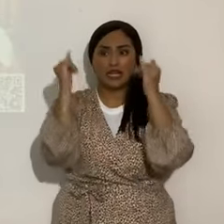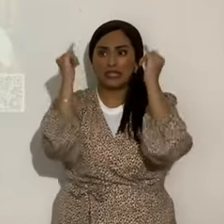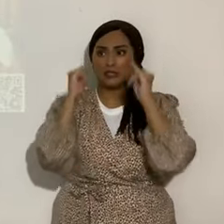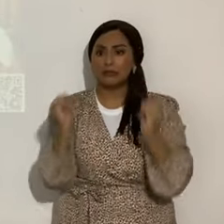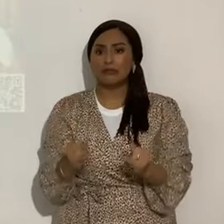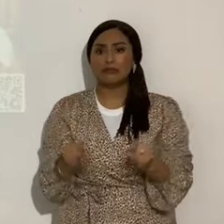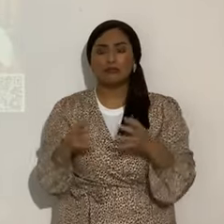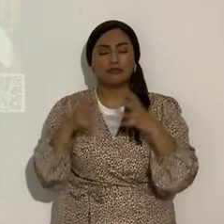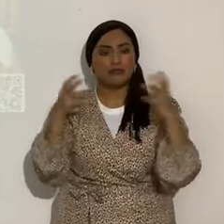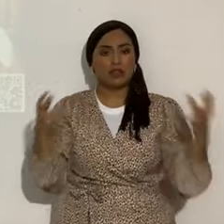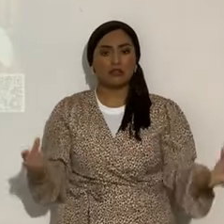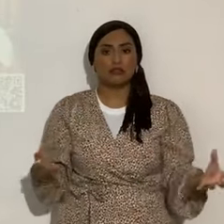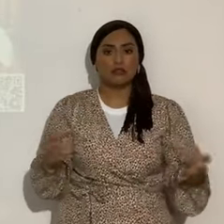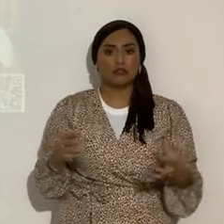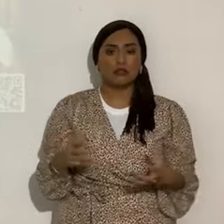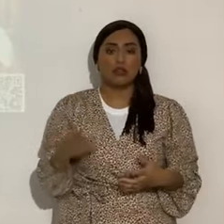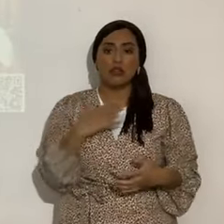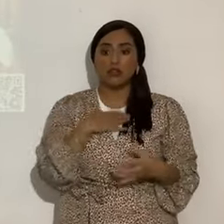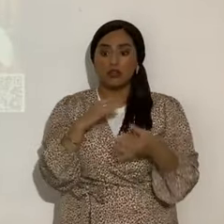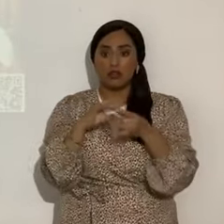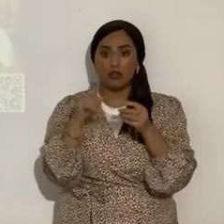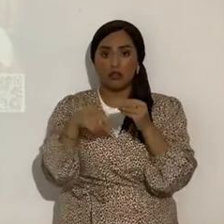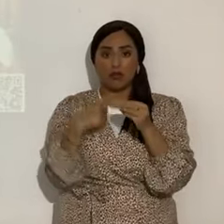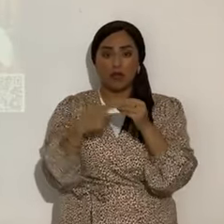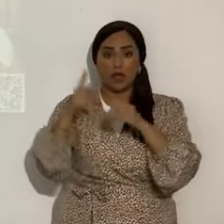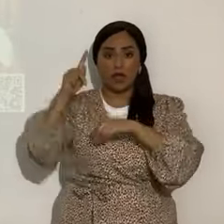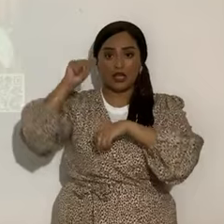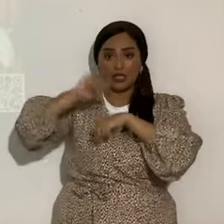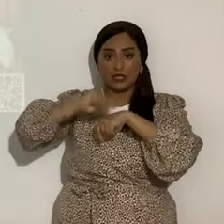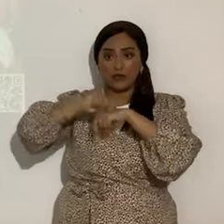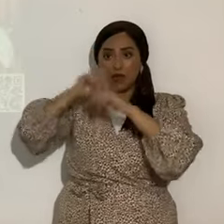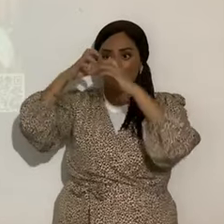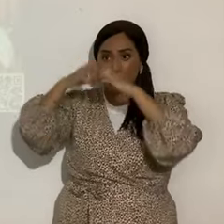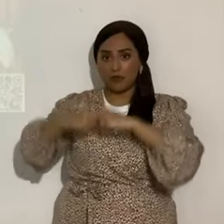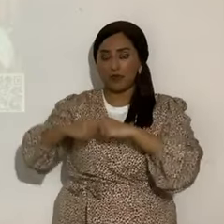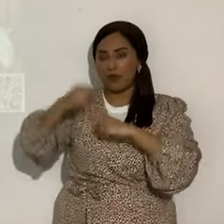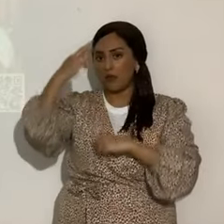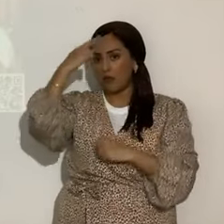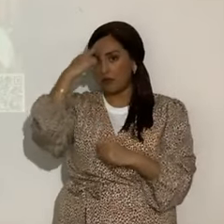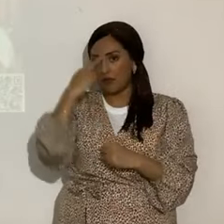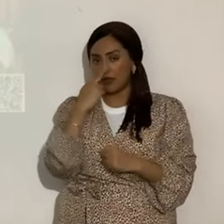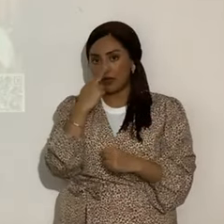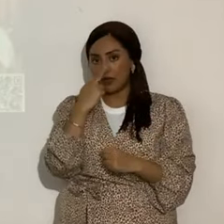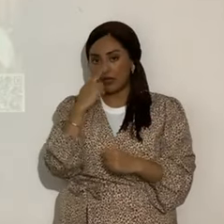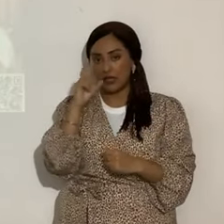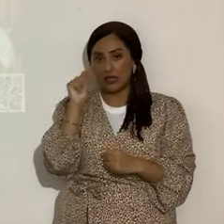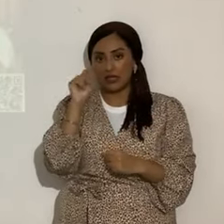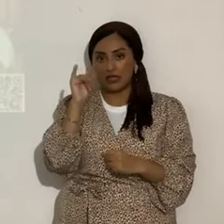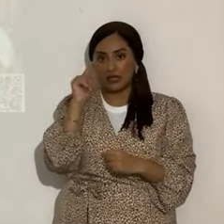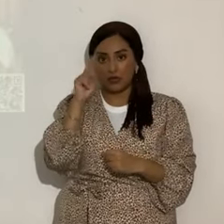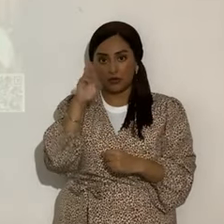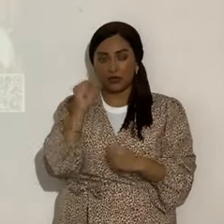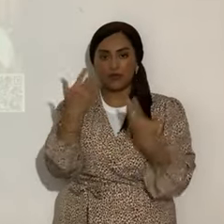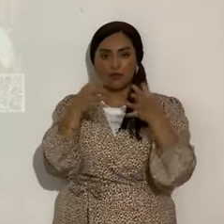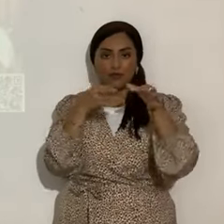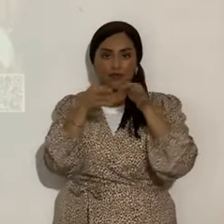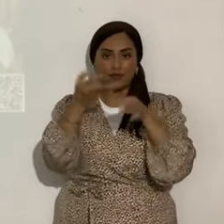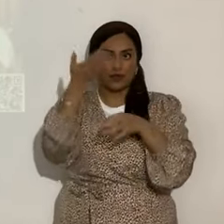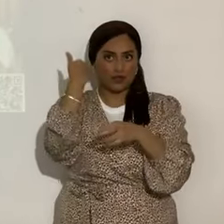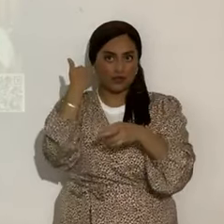idolatría. Estoy hablando del templo que destruyeron los romanos. Tito, eso ya lo expliqué en otra parte. Y ahí